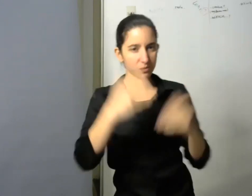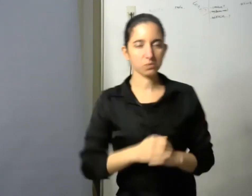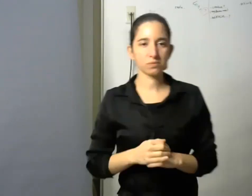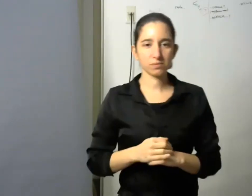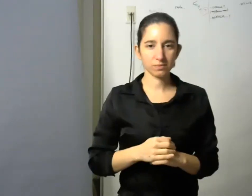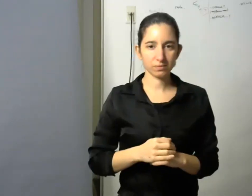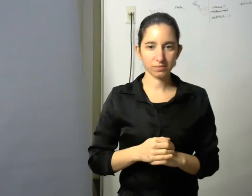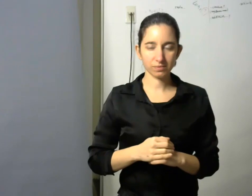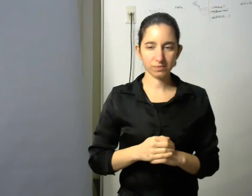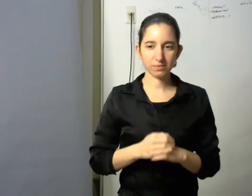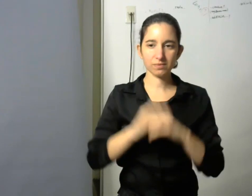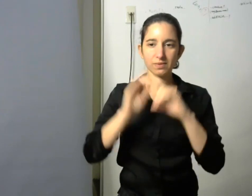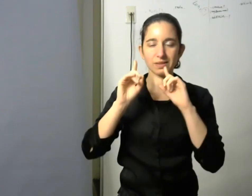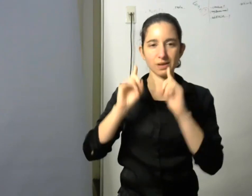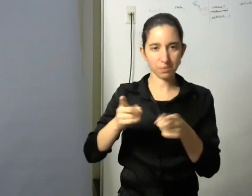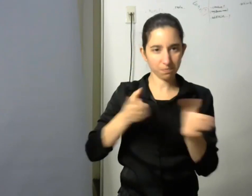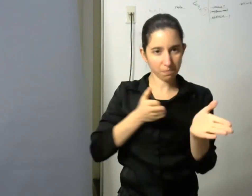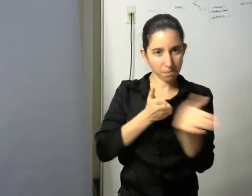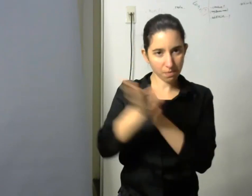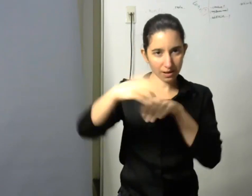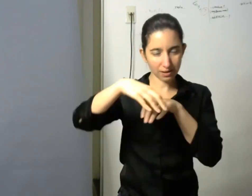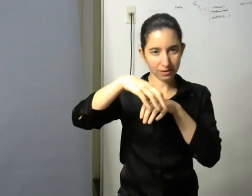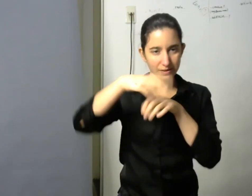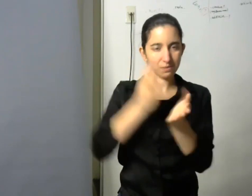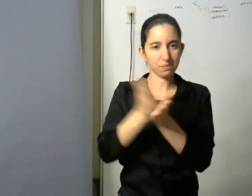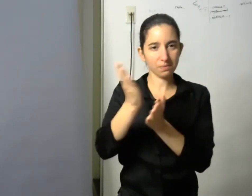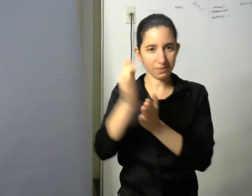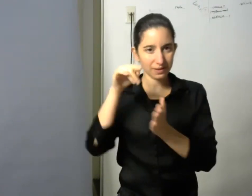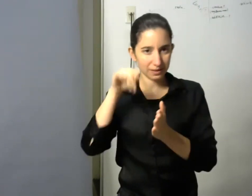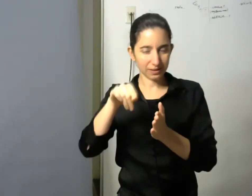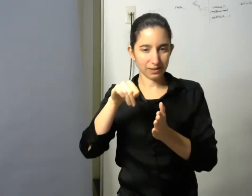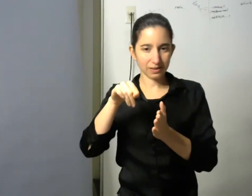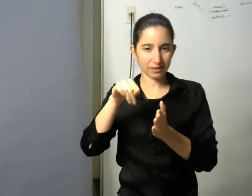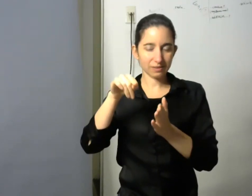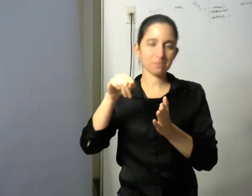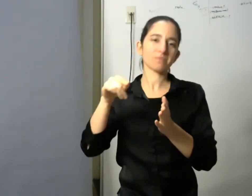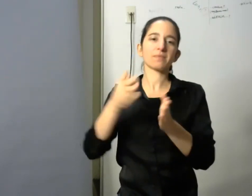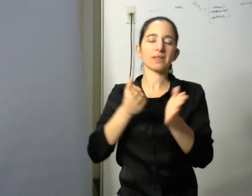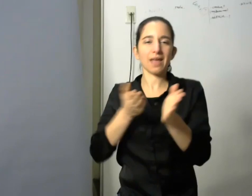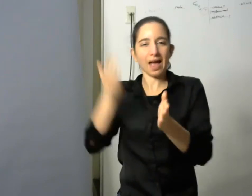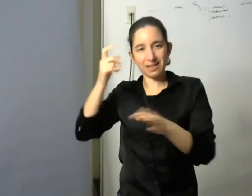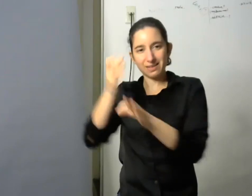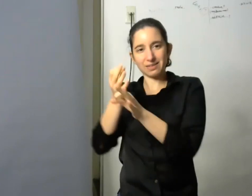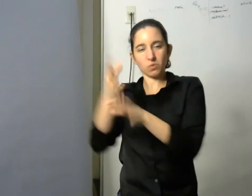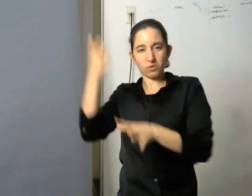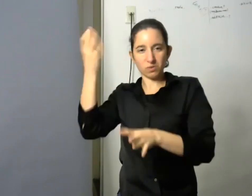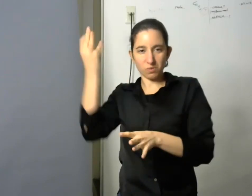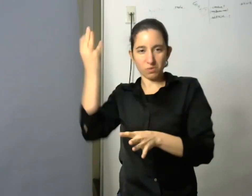cátedra de educación y discapacidades ex educación especial de la facultad de filosofía y letras celebra este encuentro y el libro que nos